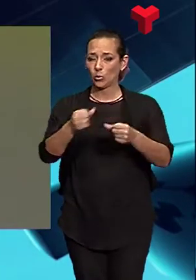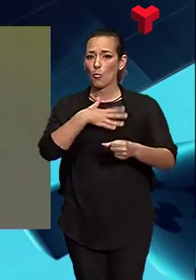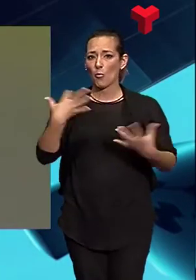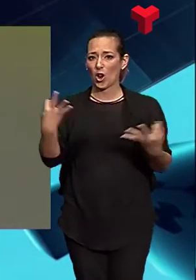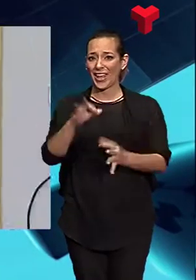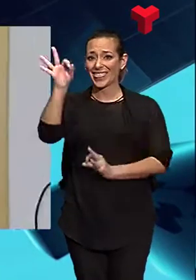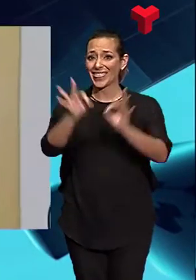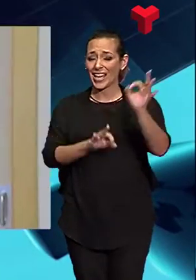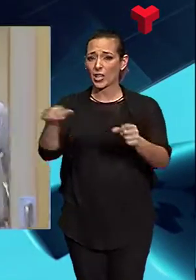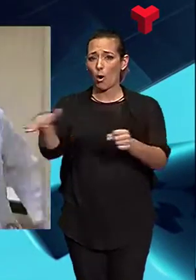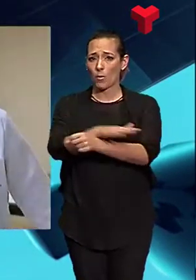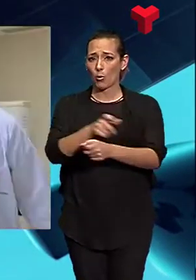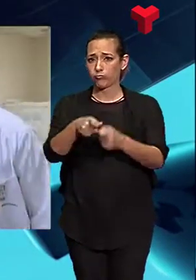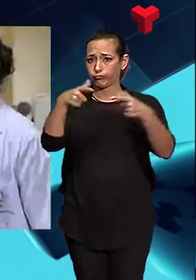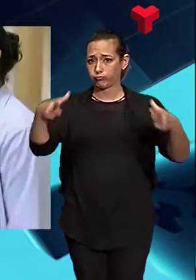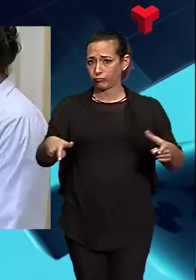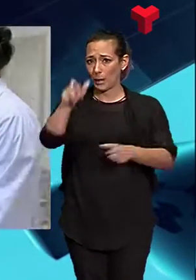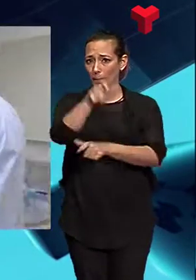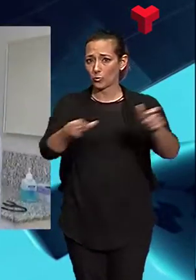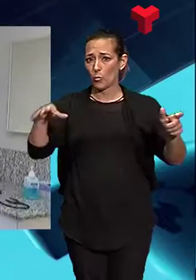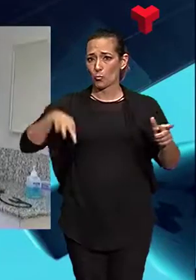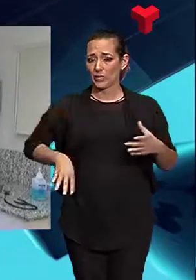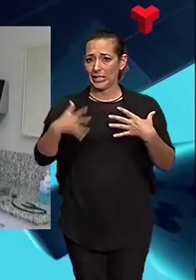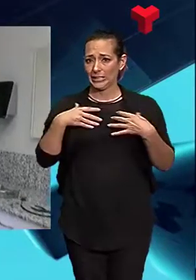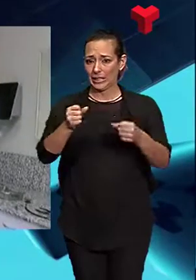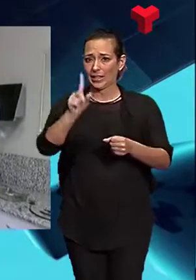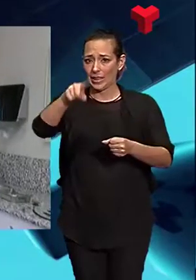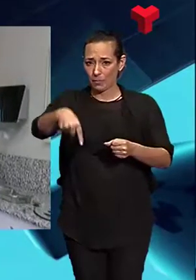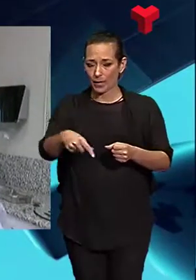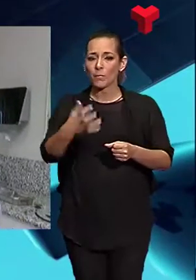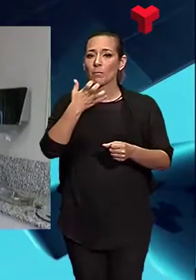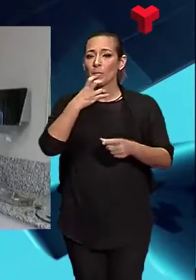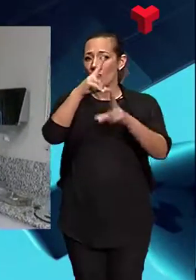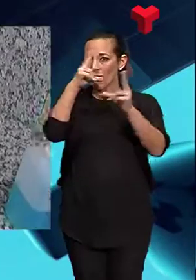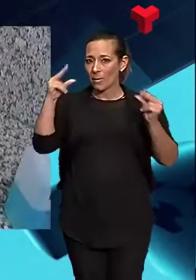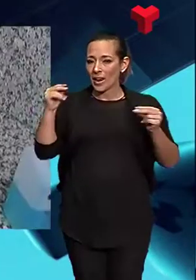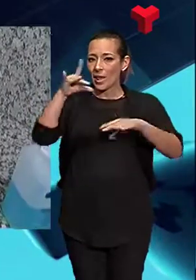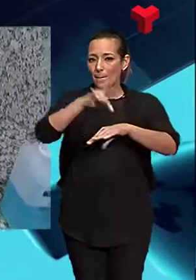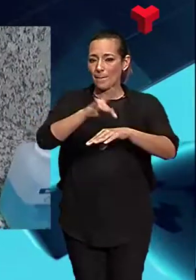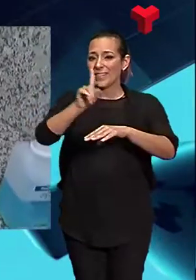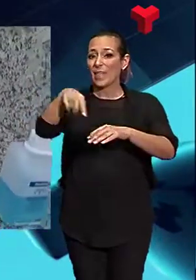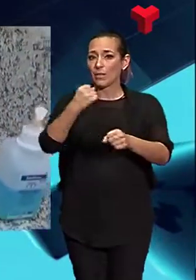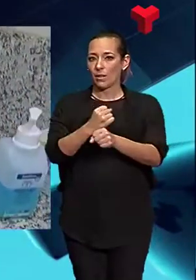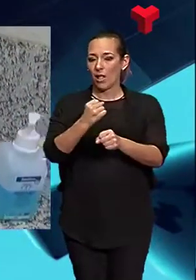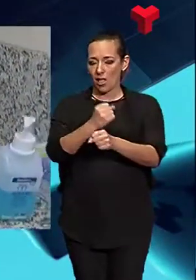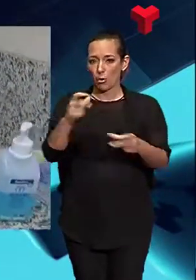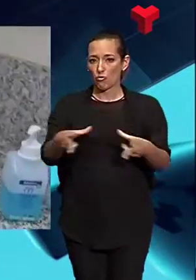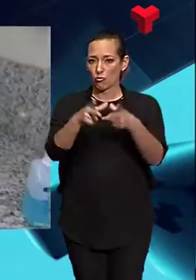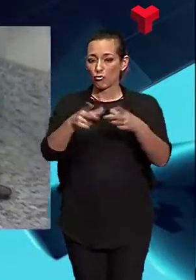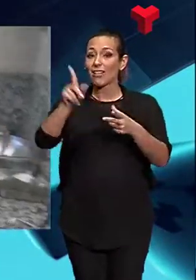taxa de cobertura entre els professionals sanitaris, personal mèdic d'infermeria i treballadors socials i també